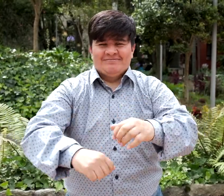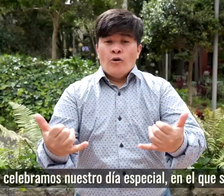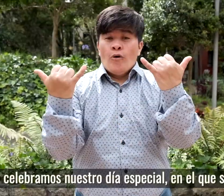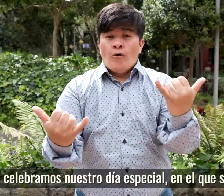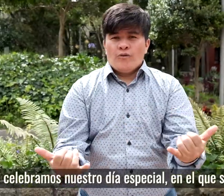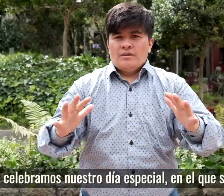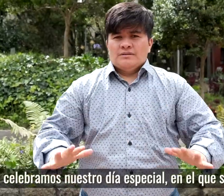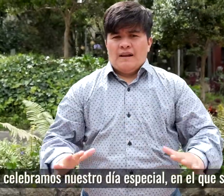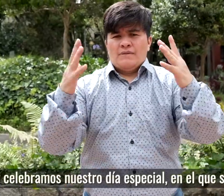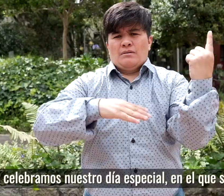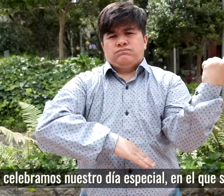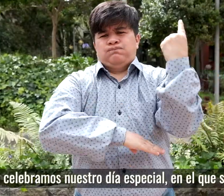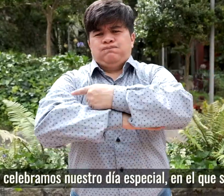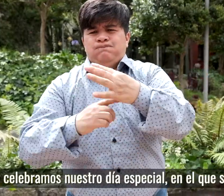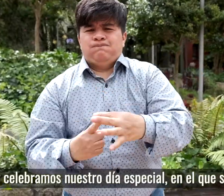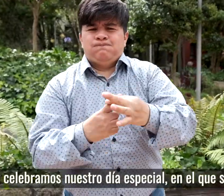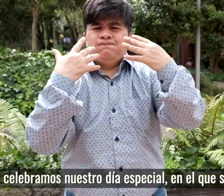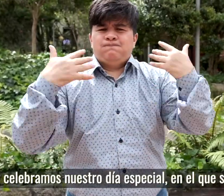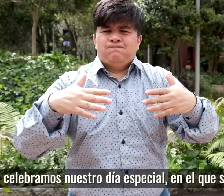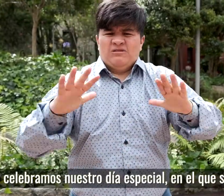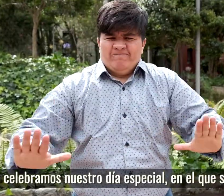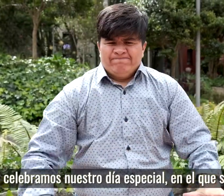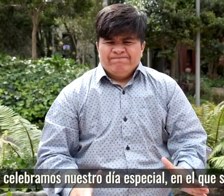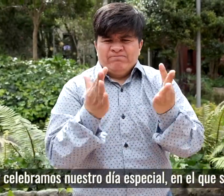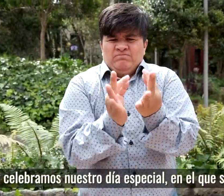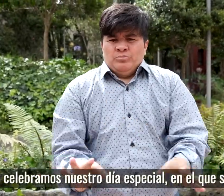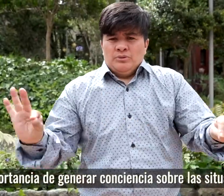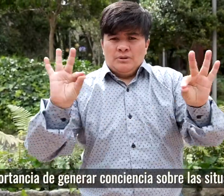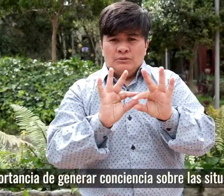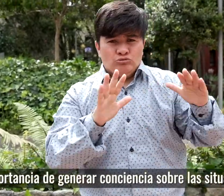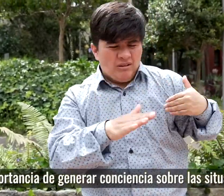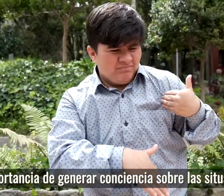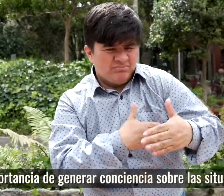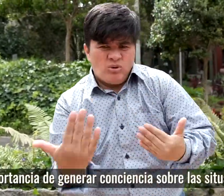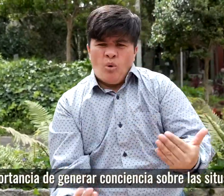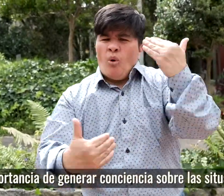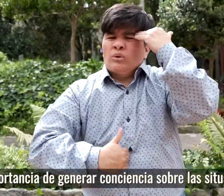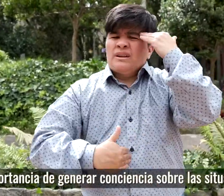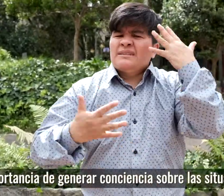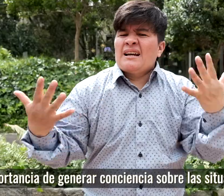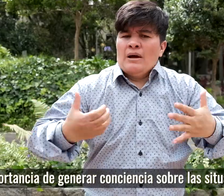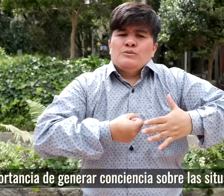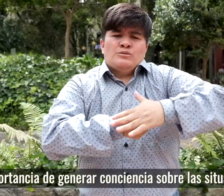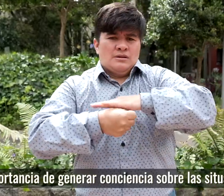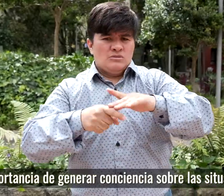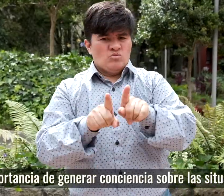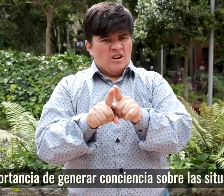Hoy celebramos nuestro día especial en el que se resalta la importancia de generar conciencia sobre las situaciones que